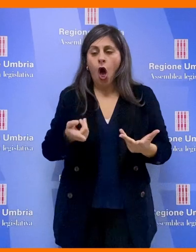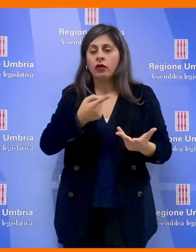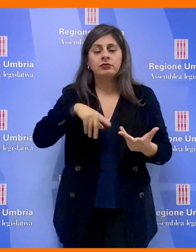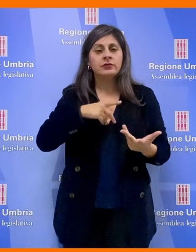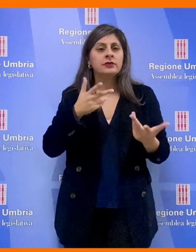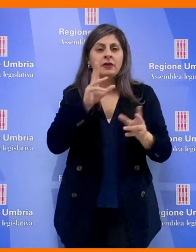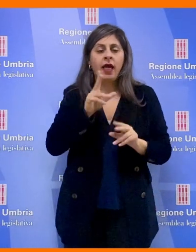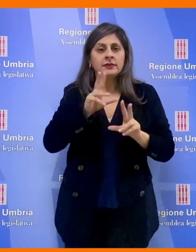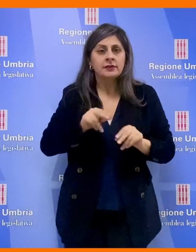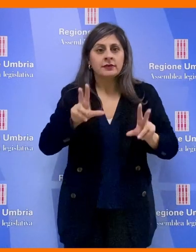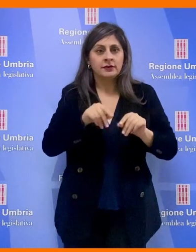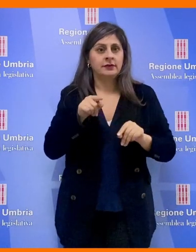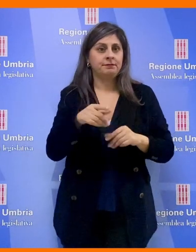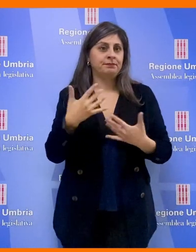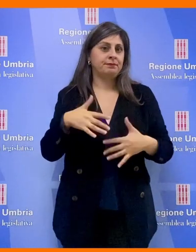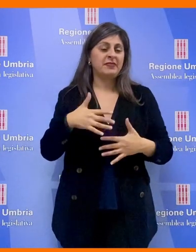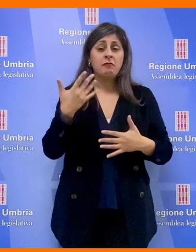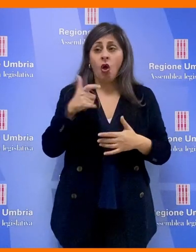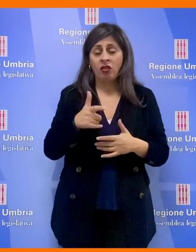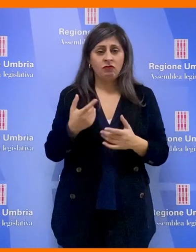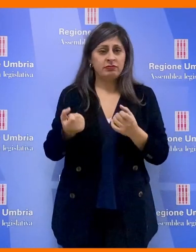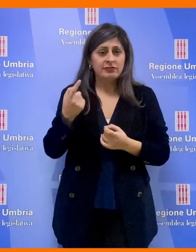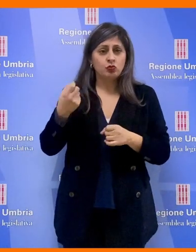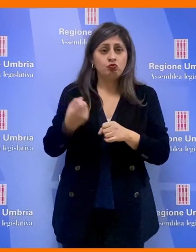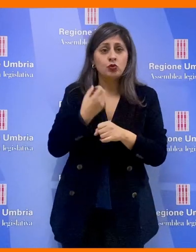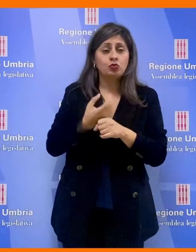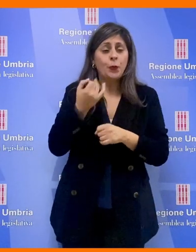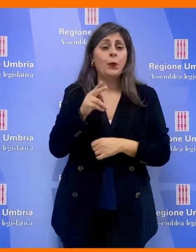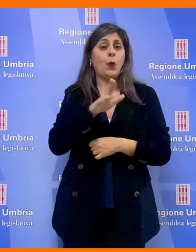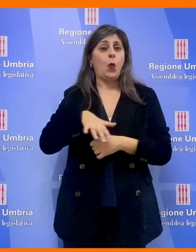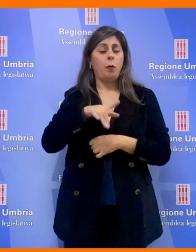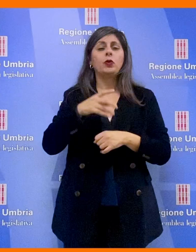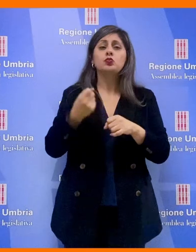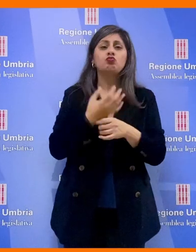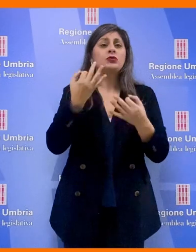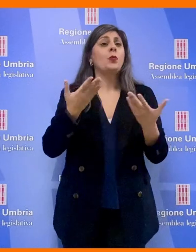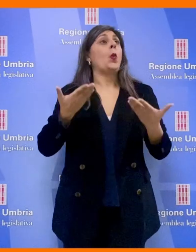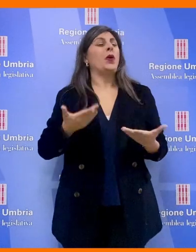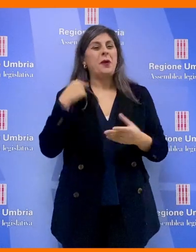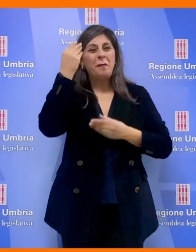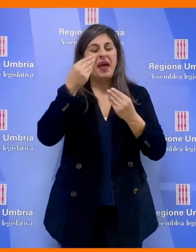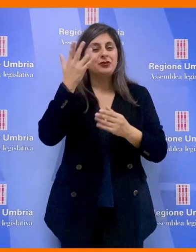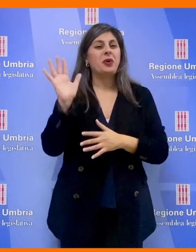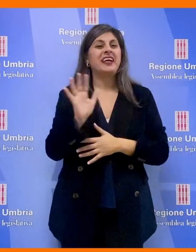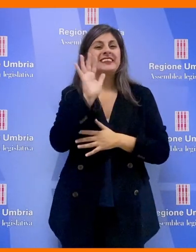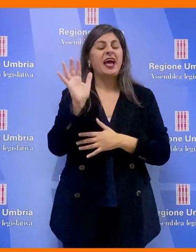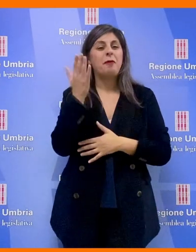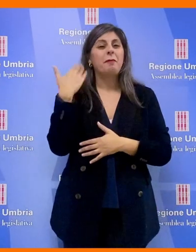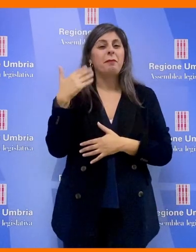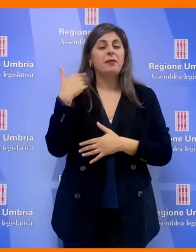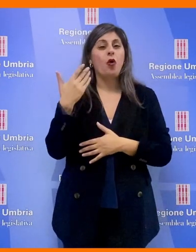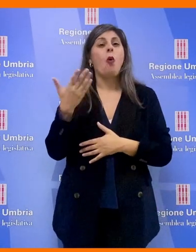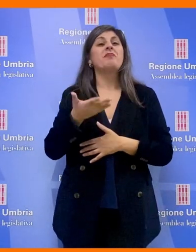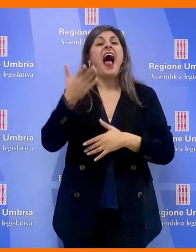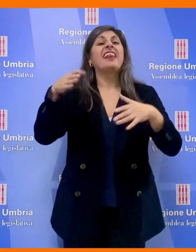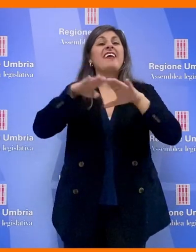parlarne. A fronte anche degli eventi che sono arrivati qui in Umbria, che si sono verificati qui in Umbria, penso ad esempio all'Alta Valle del